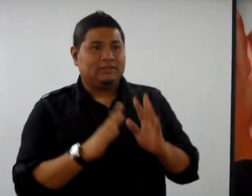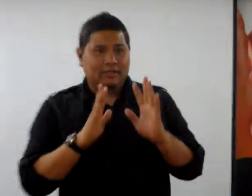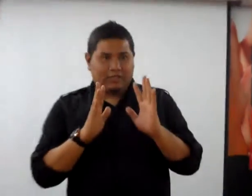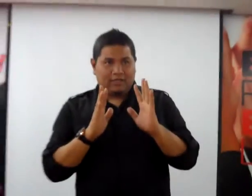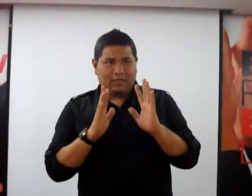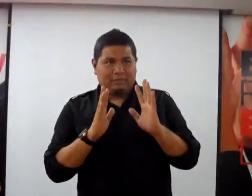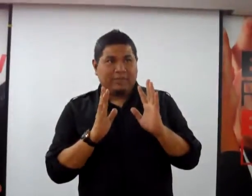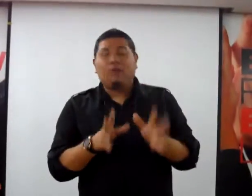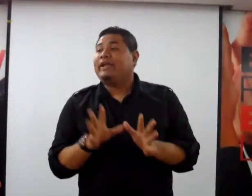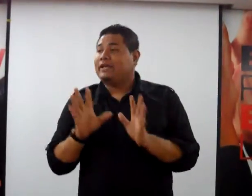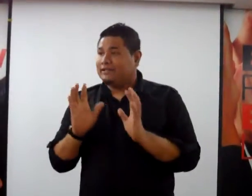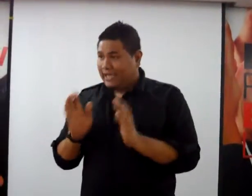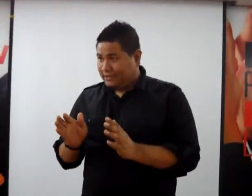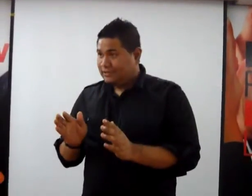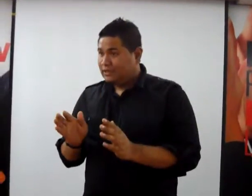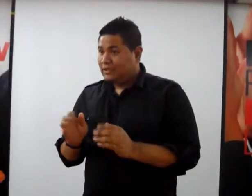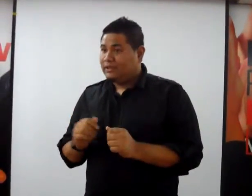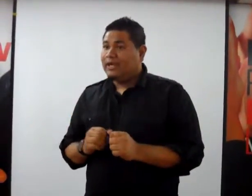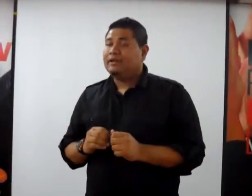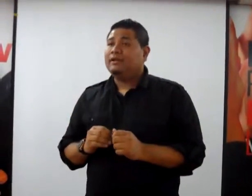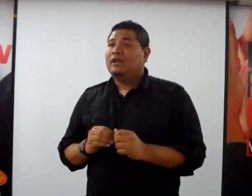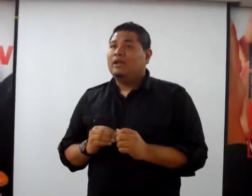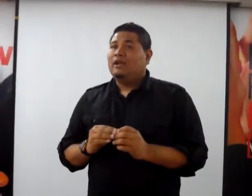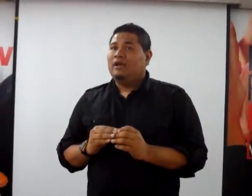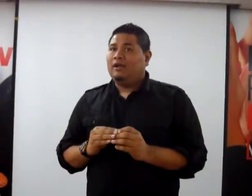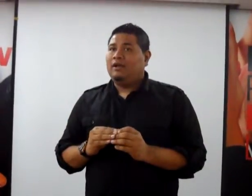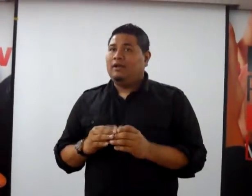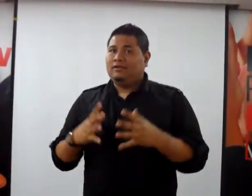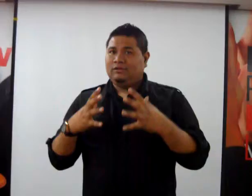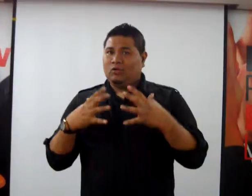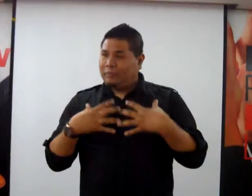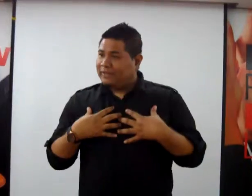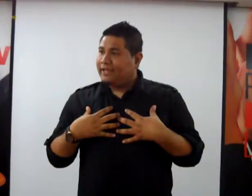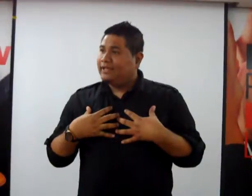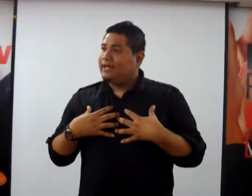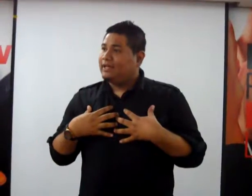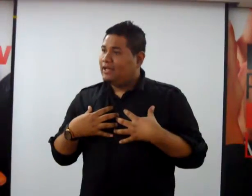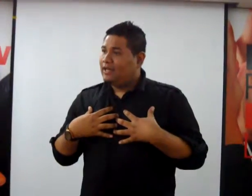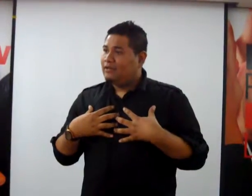pegawai kerajaan dan hobi saya adalah